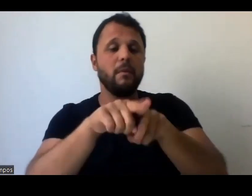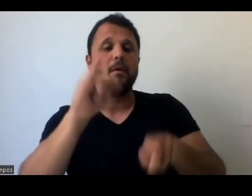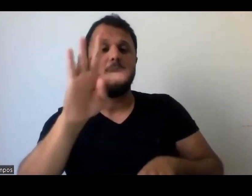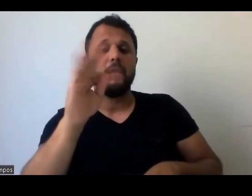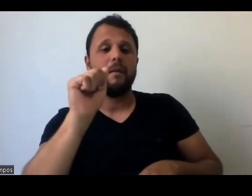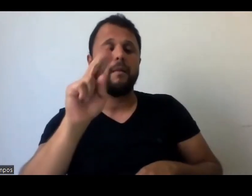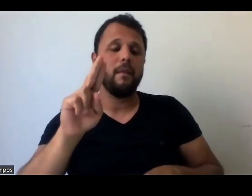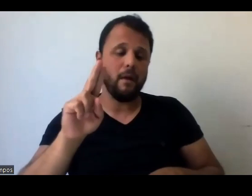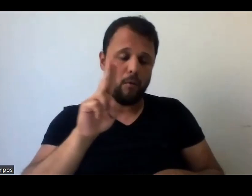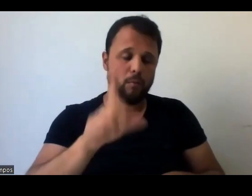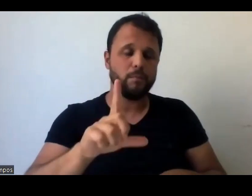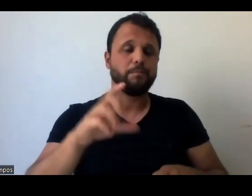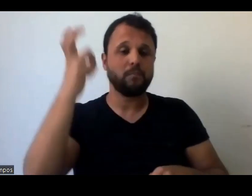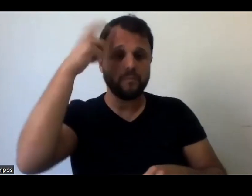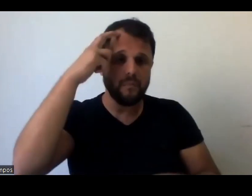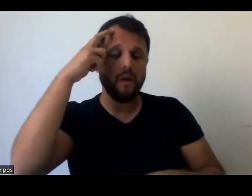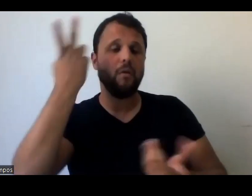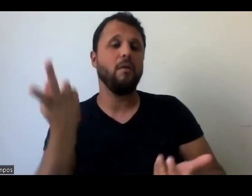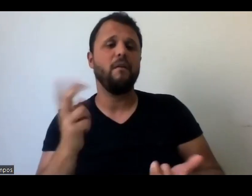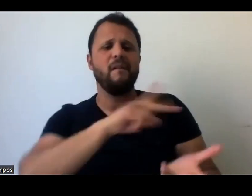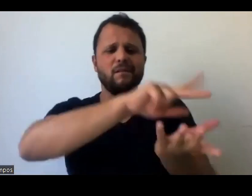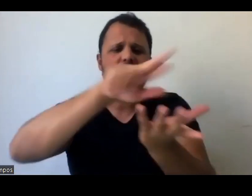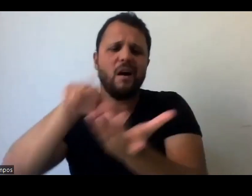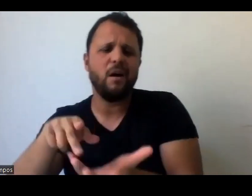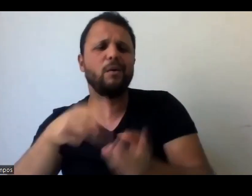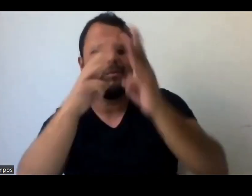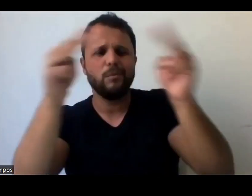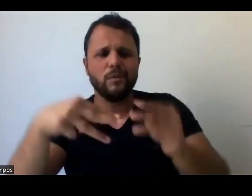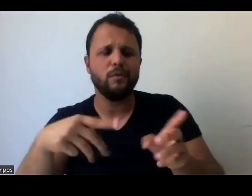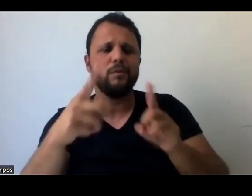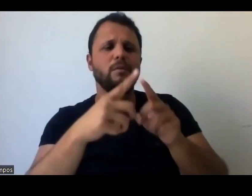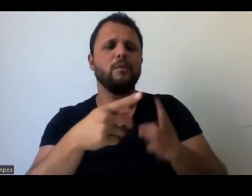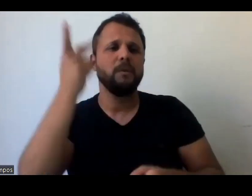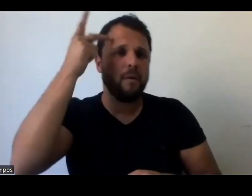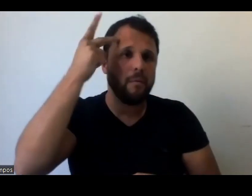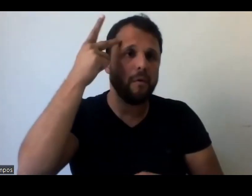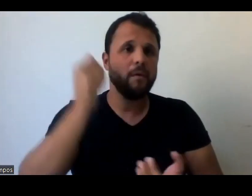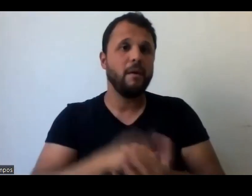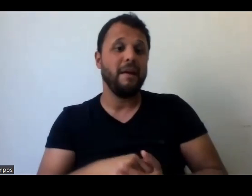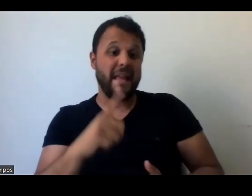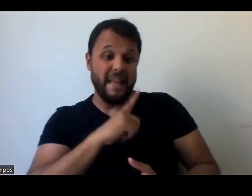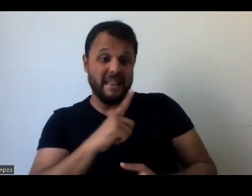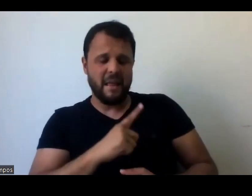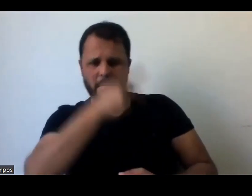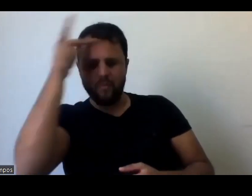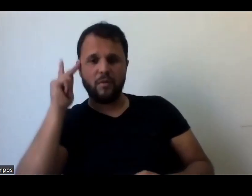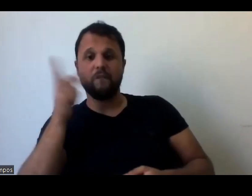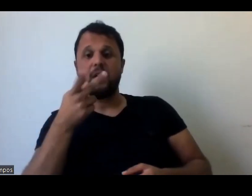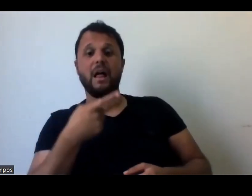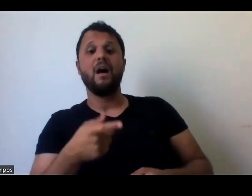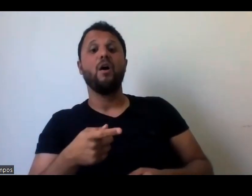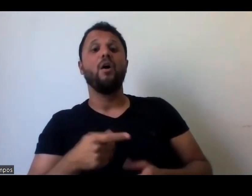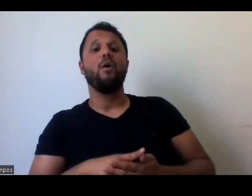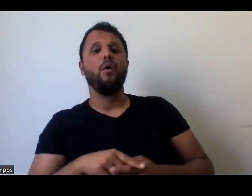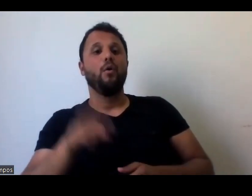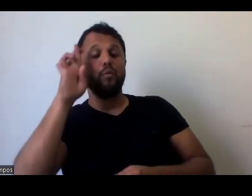museus de fora de São Paulo, né, vários, vários, e aí o pessoal fala assim, ah, e por o diretor quer participar? Pergunta